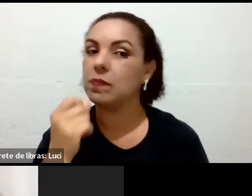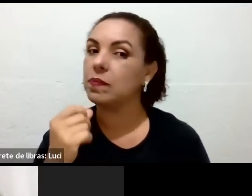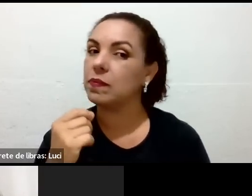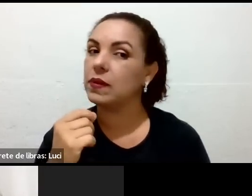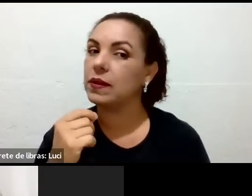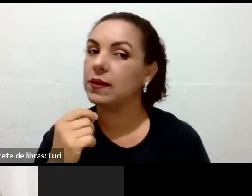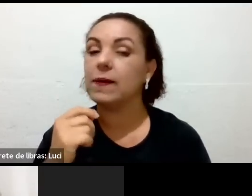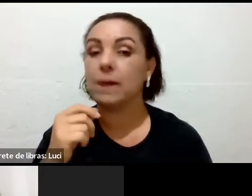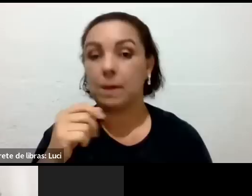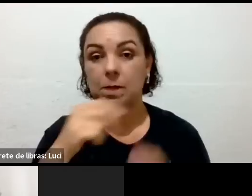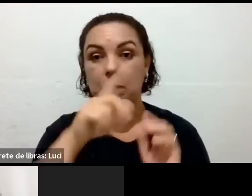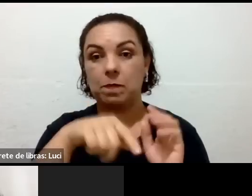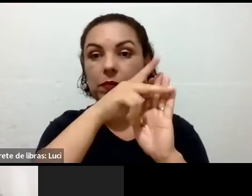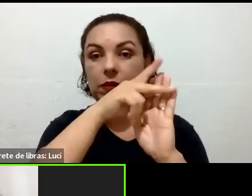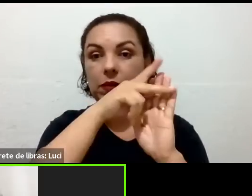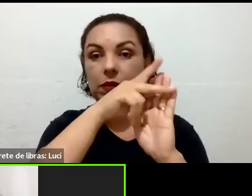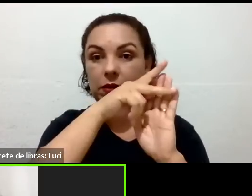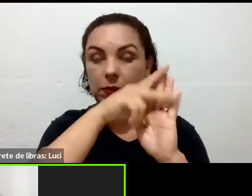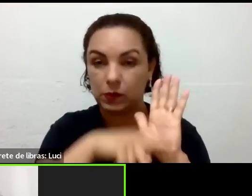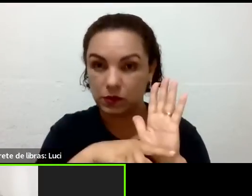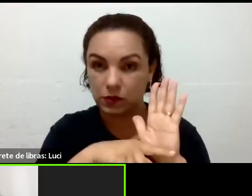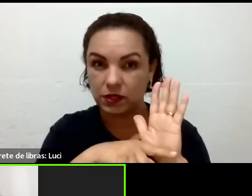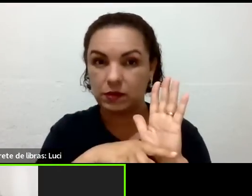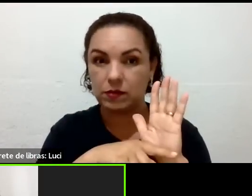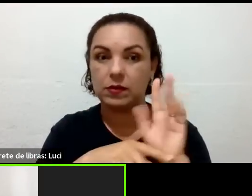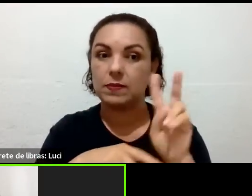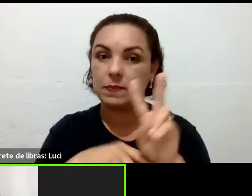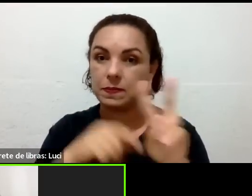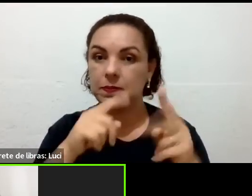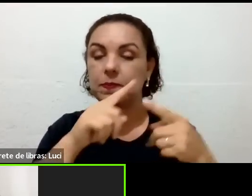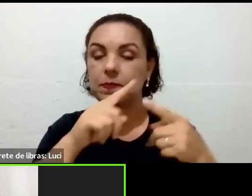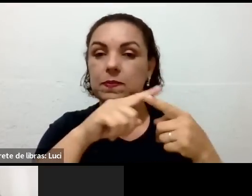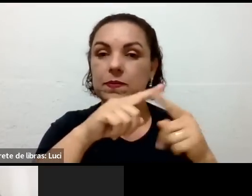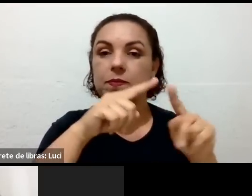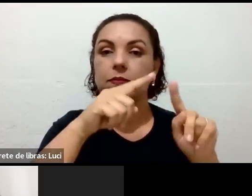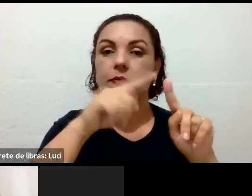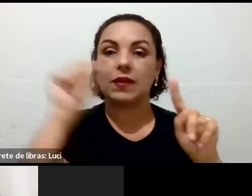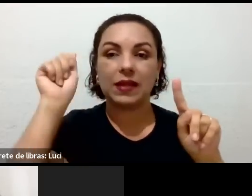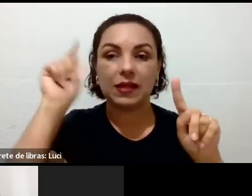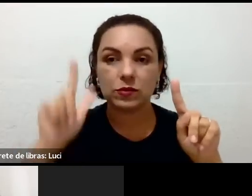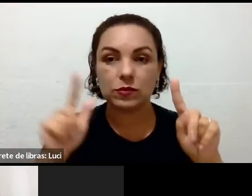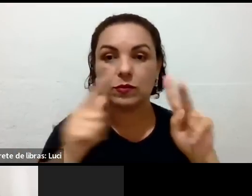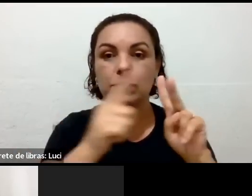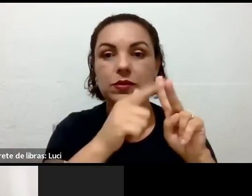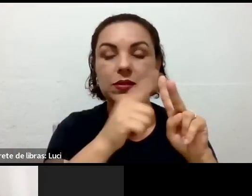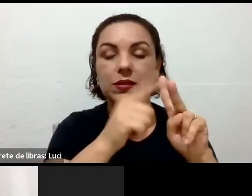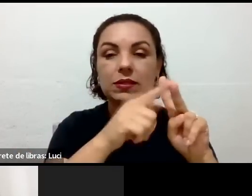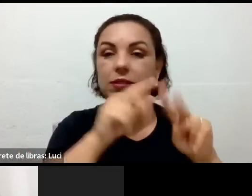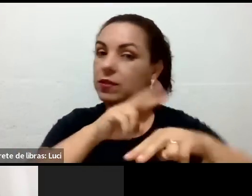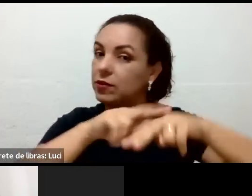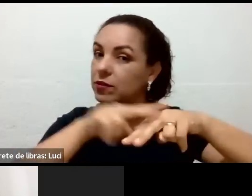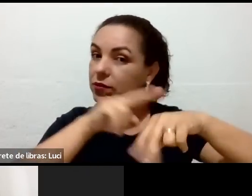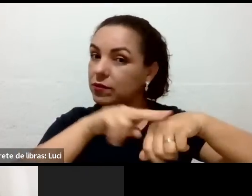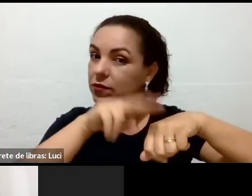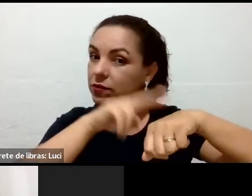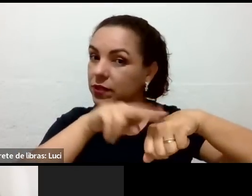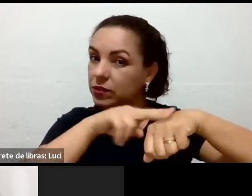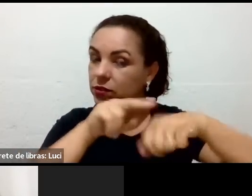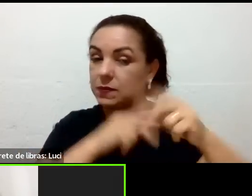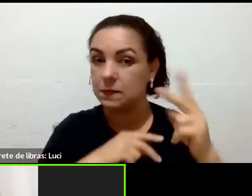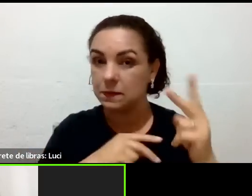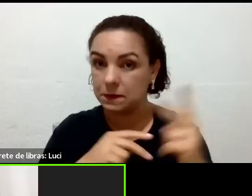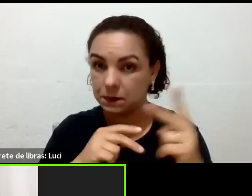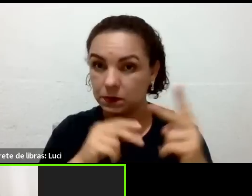esse projeto de saúde, que tem esses dois produtos aqui, eles não filtram a água. Então, para você